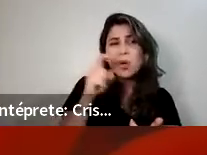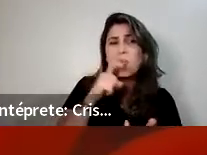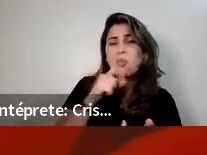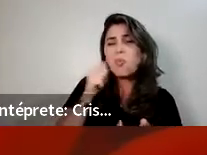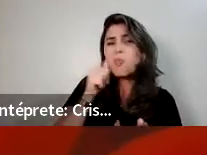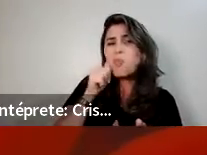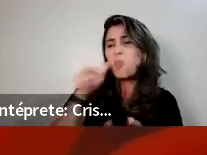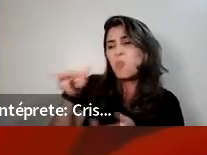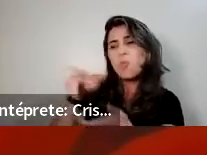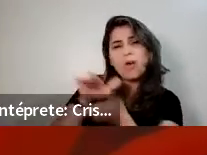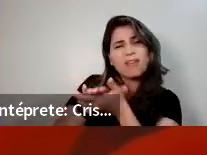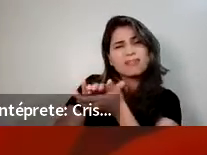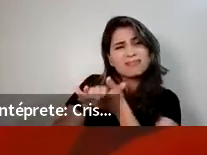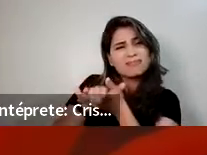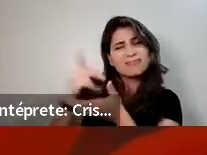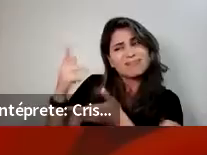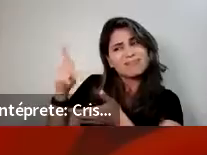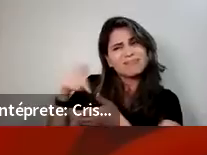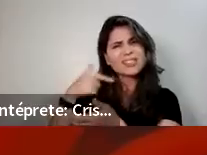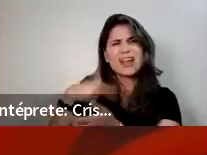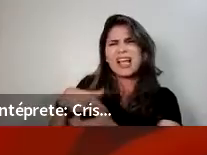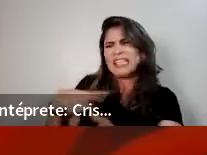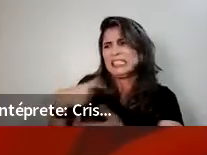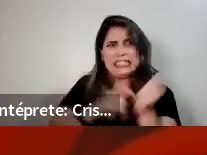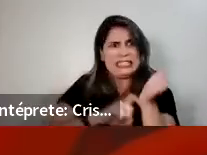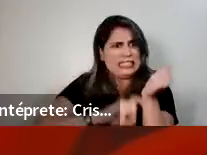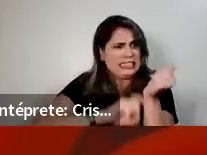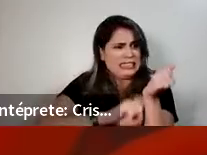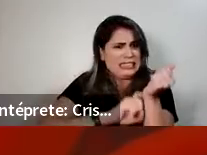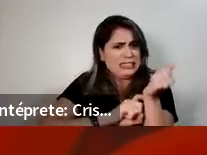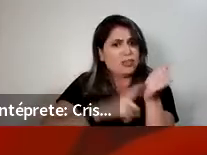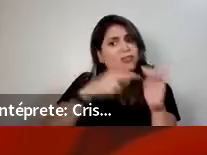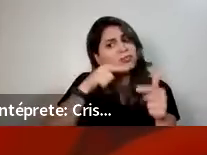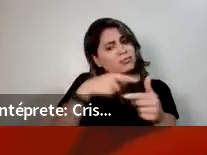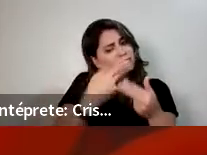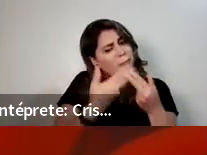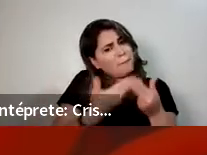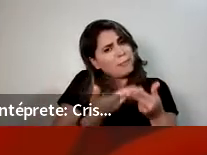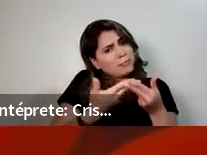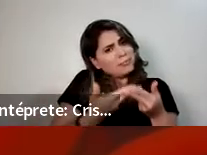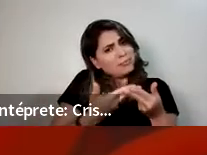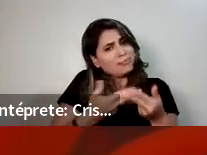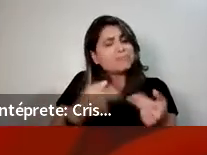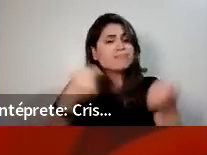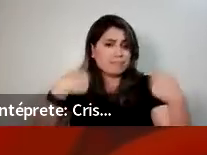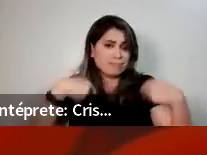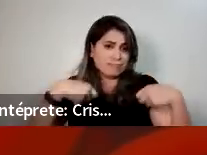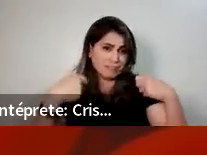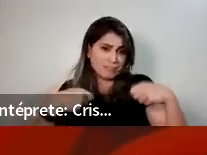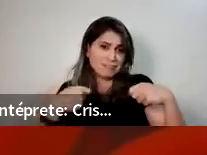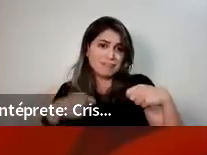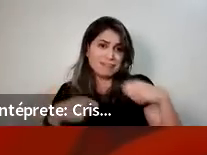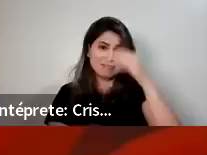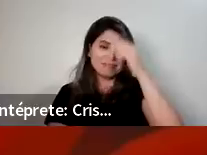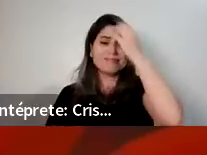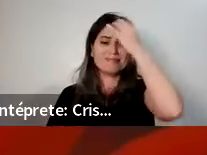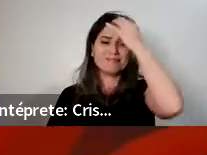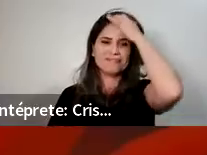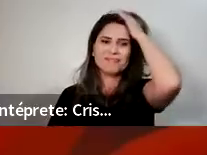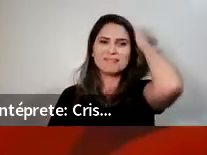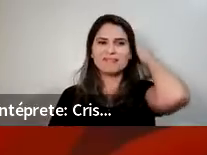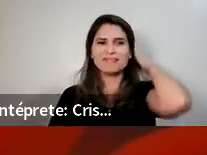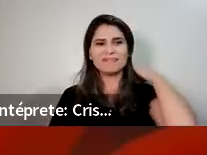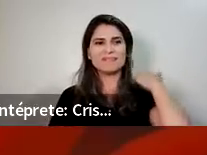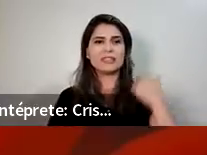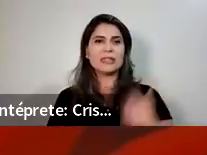você ter ainda mais paciência, porque ela já está controlando. Agora, soma-se esse fato, né? Soma-se a